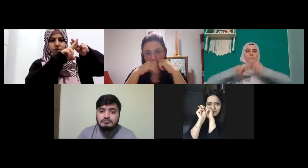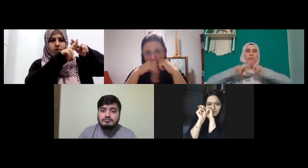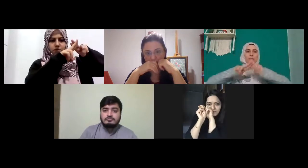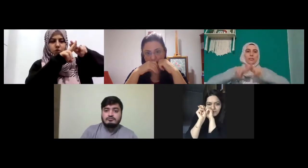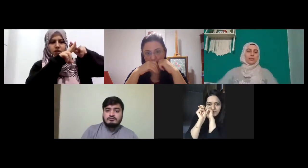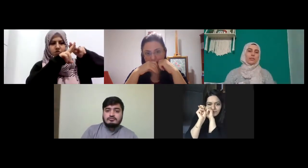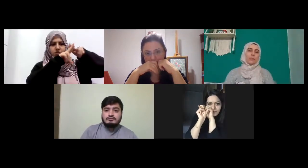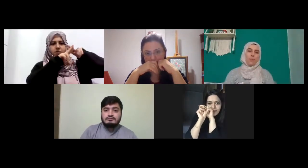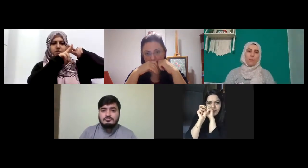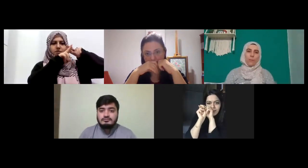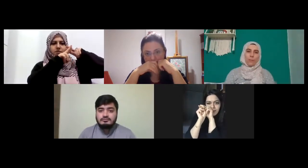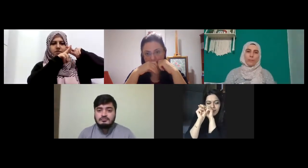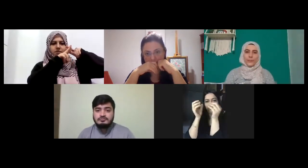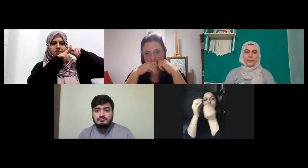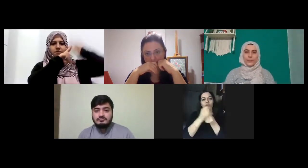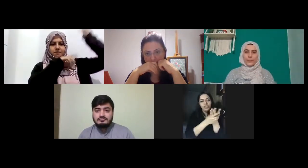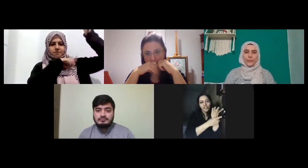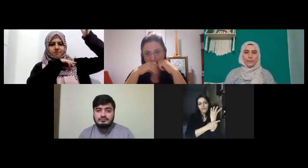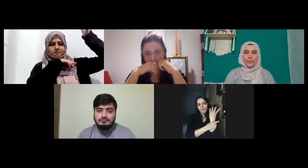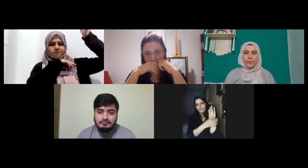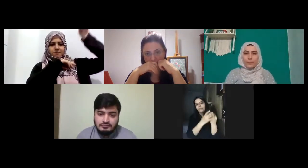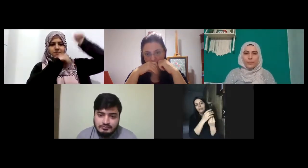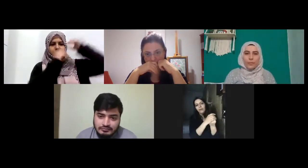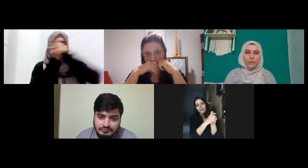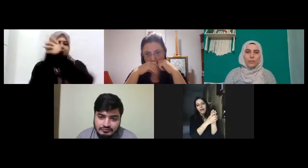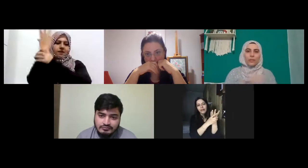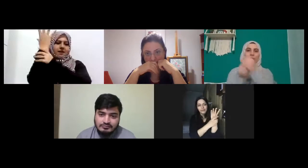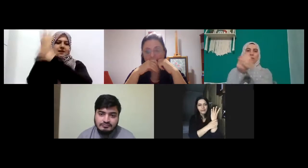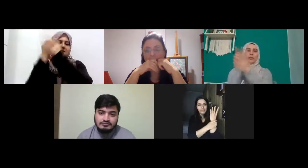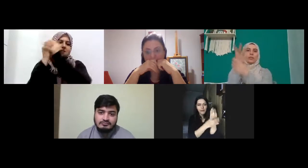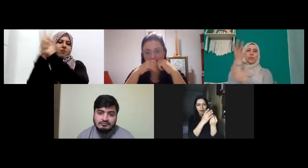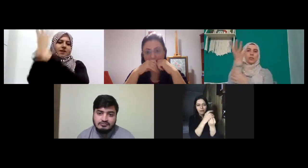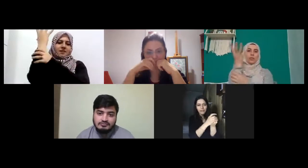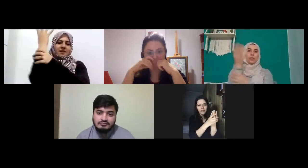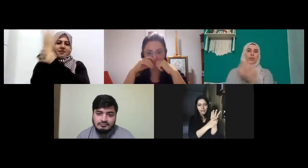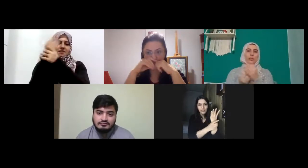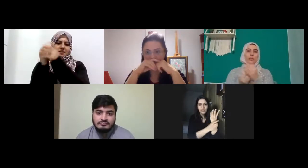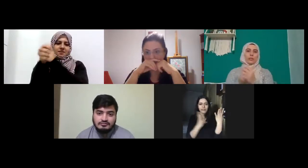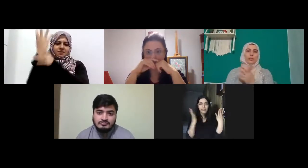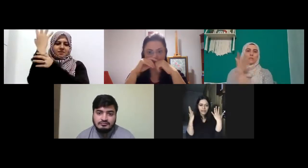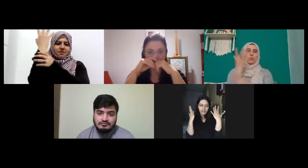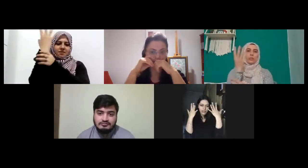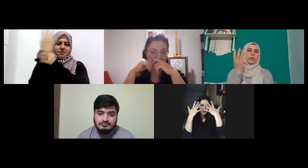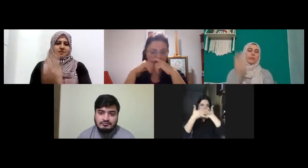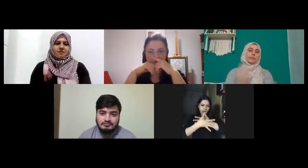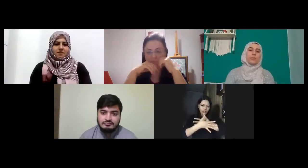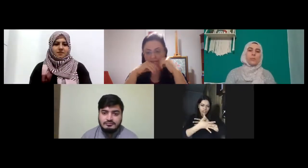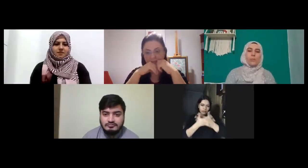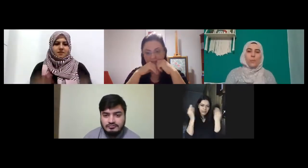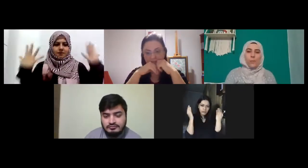güneş güneş sabahla aynı sunrise ile aynı evet akşamdı ya bu